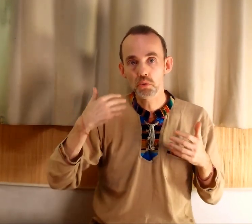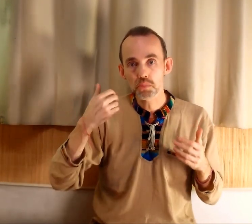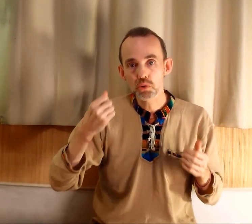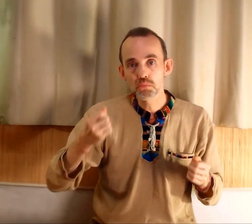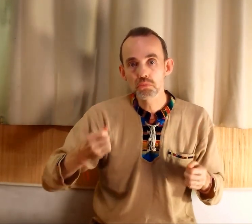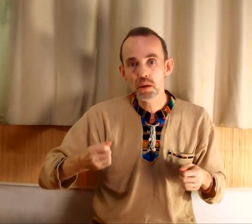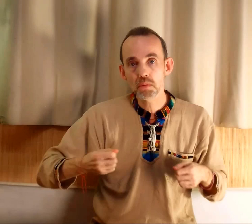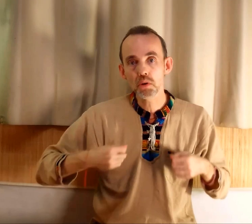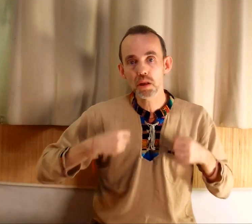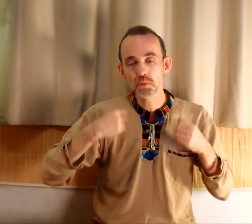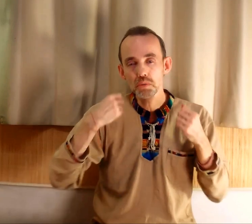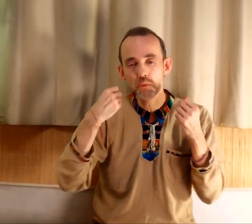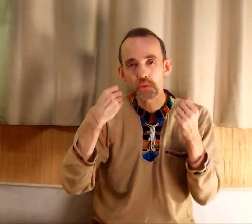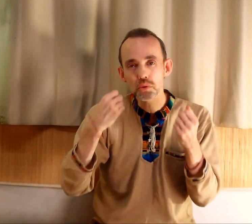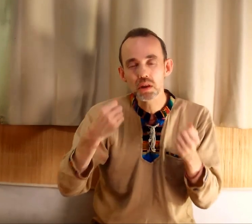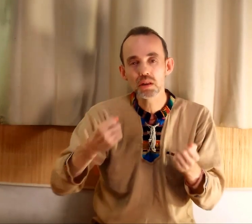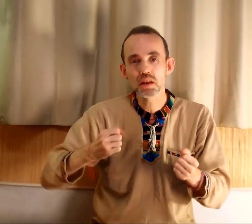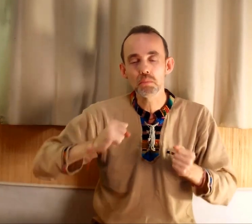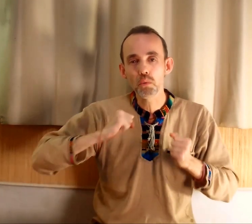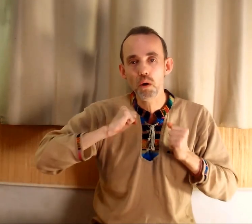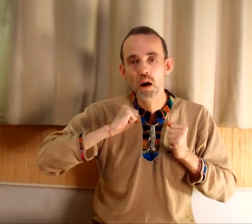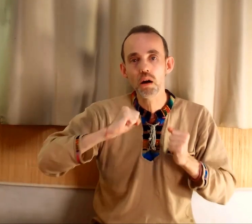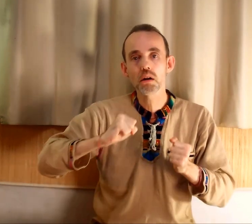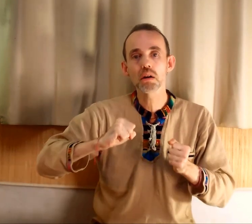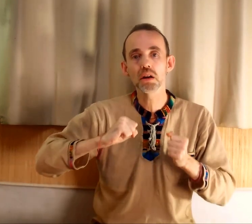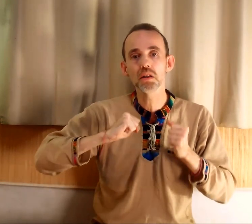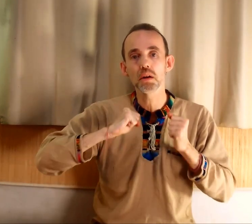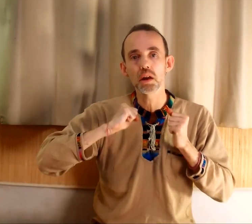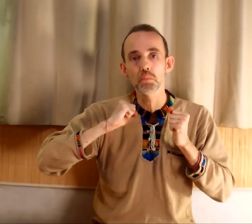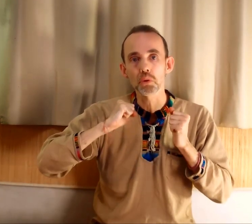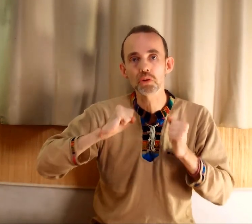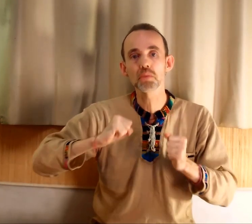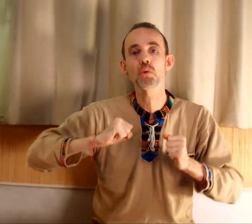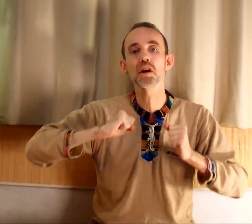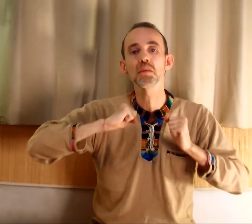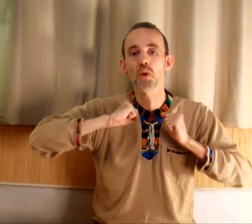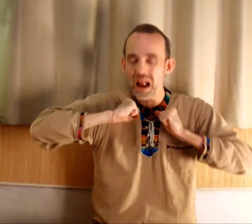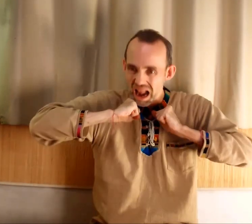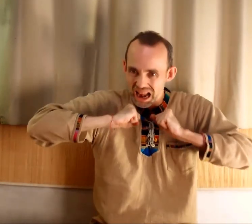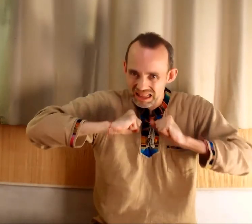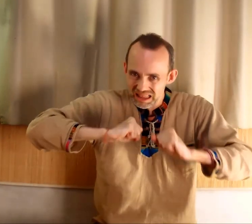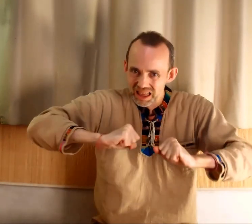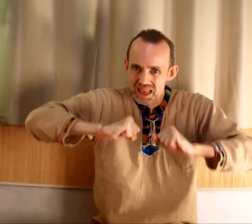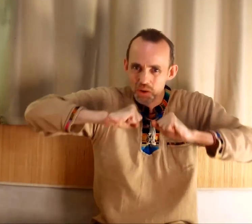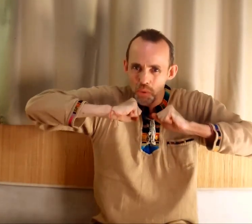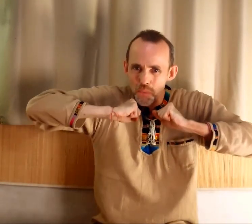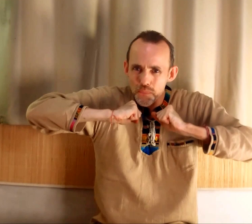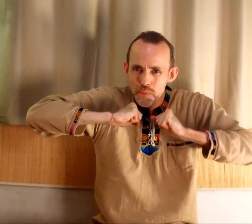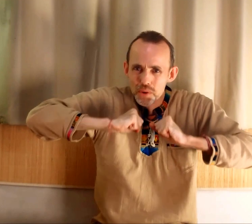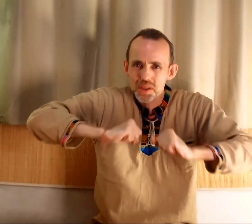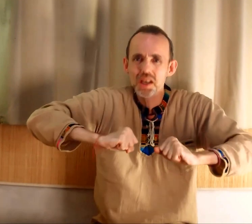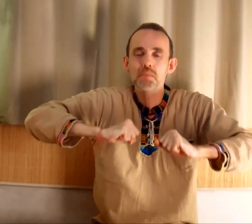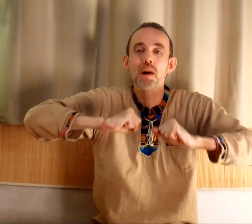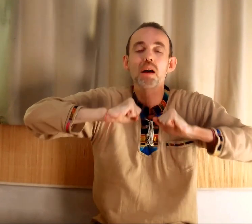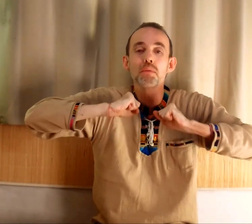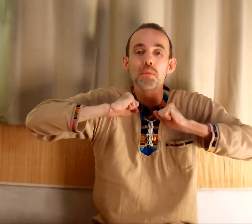compte parce qu'au bout d'un moment, il est possible de fonctionner pendant des mois et des mois à la tric, au forcing, par la